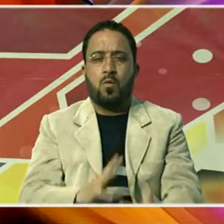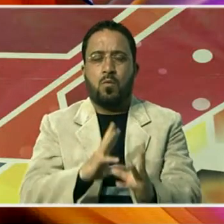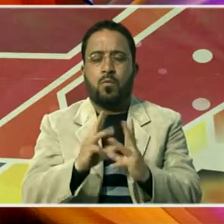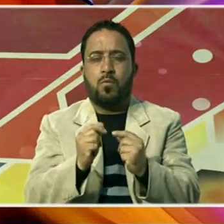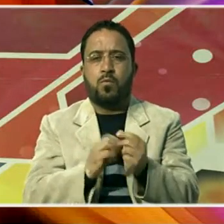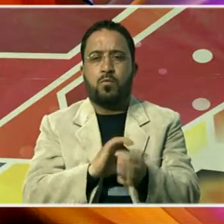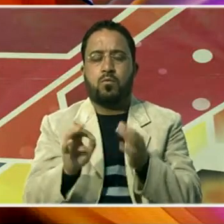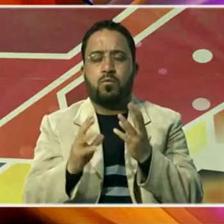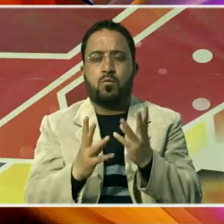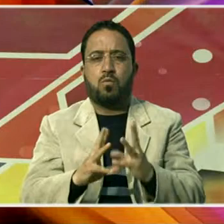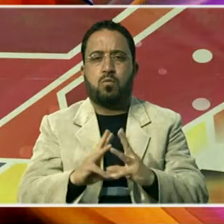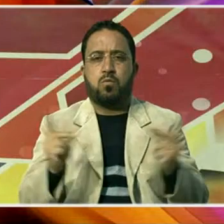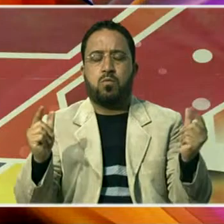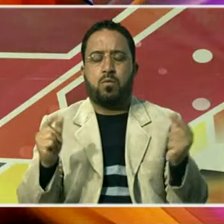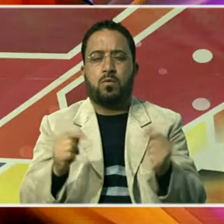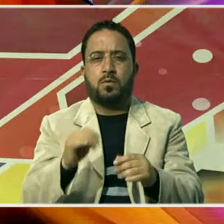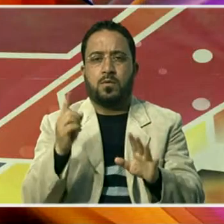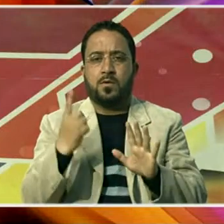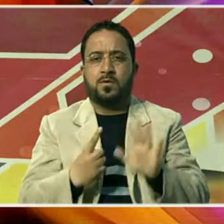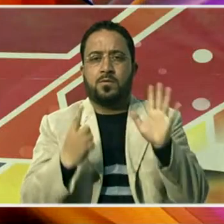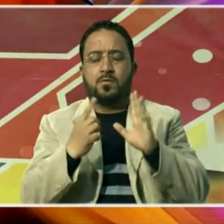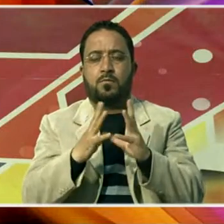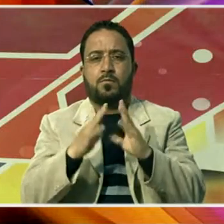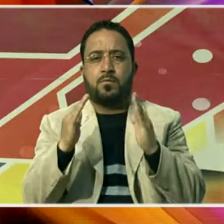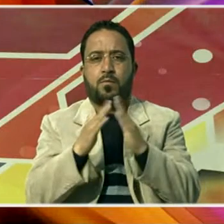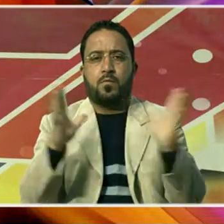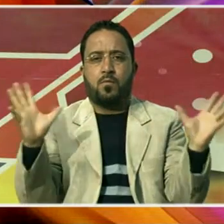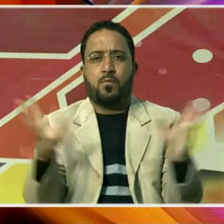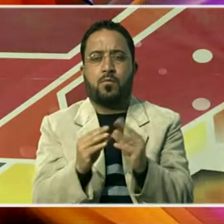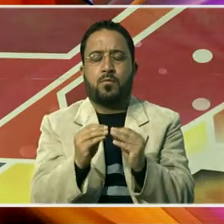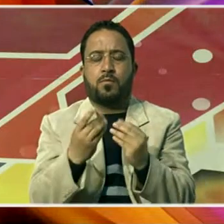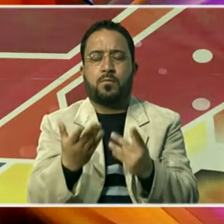دیگر مکانوں کو اپنی لپیٹ میں لے لیا